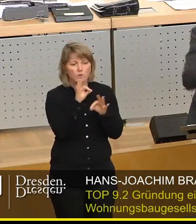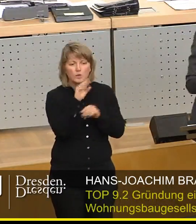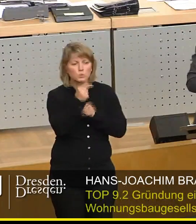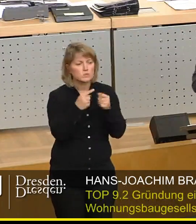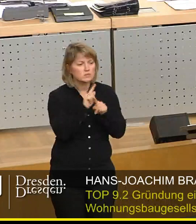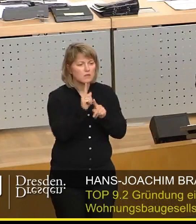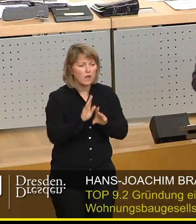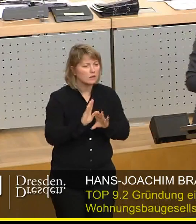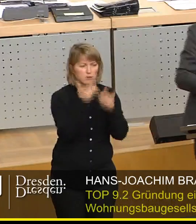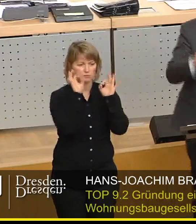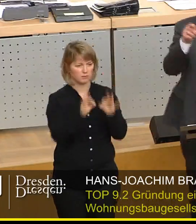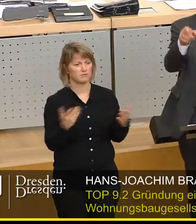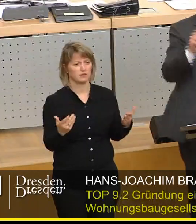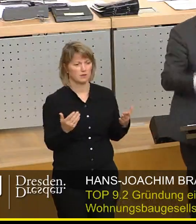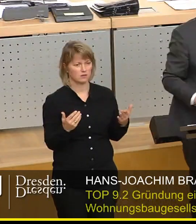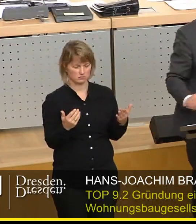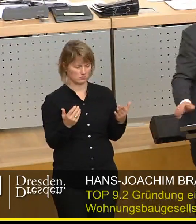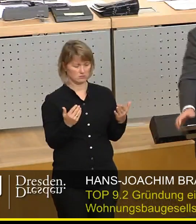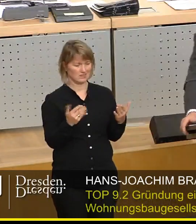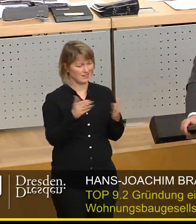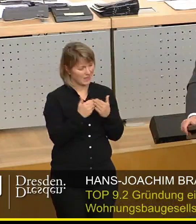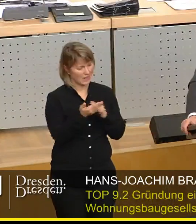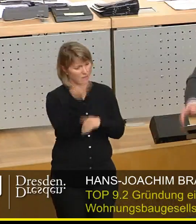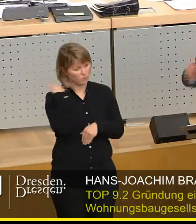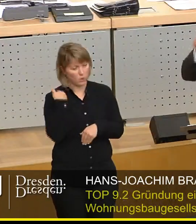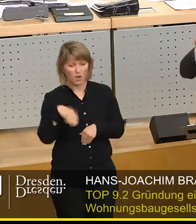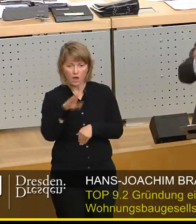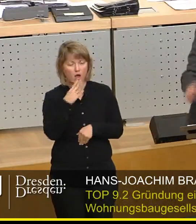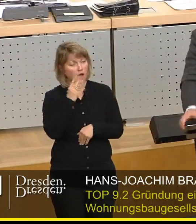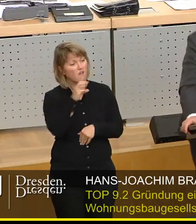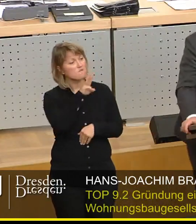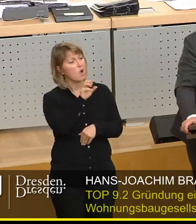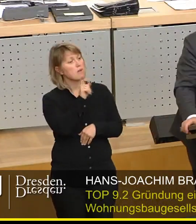Und das war die Situation, die uns ja damals zum Verkauf der WoWa